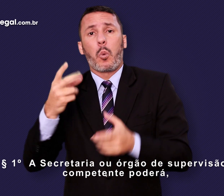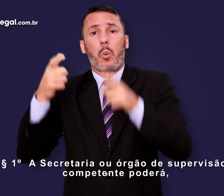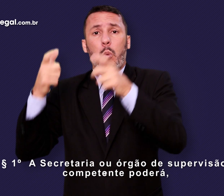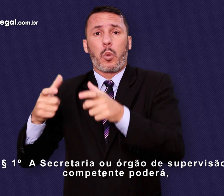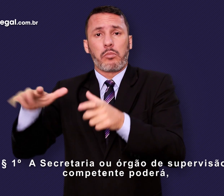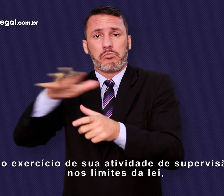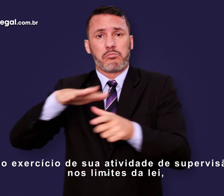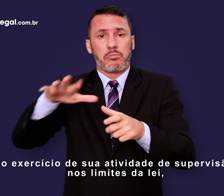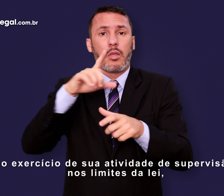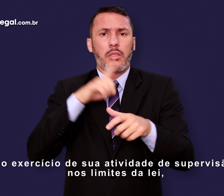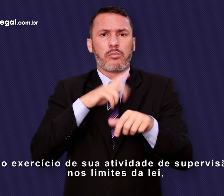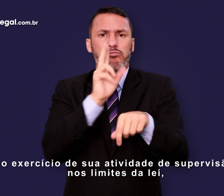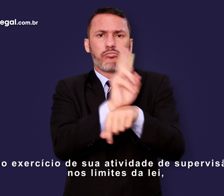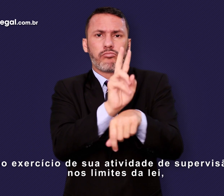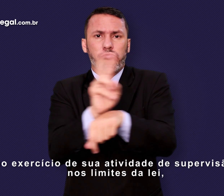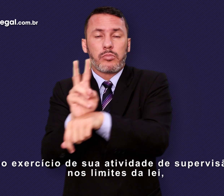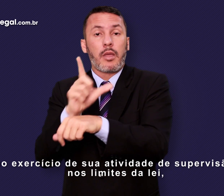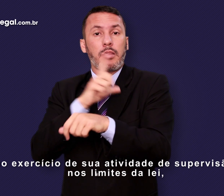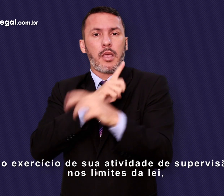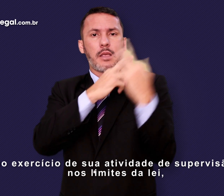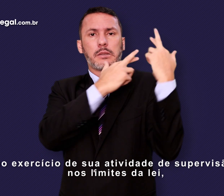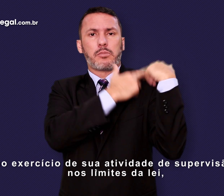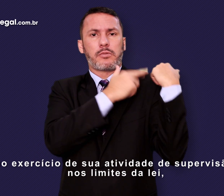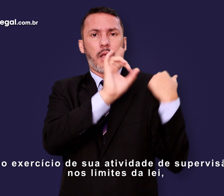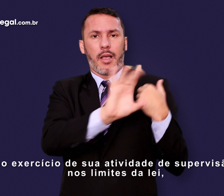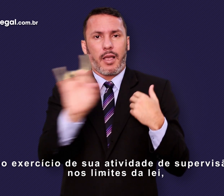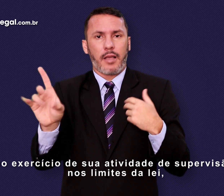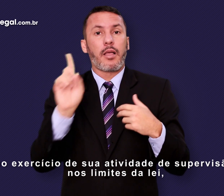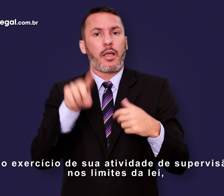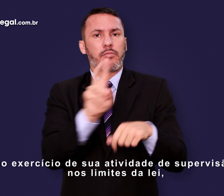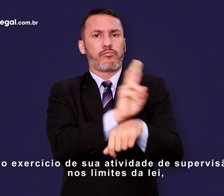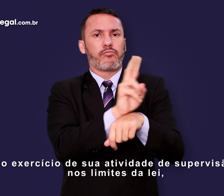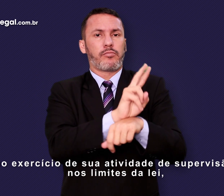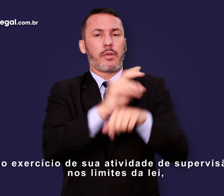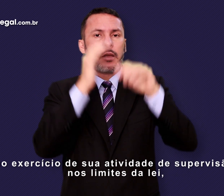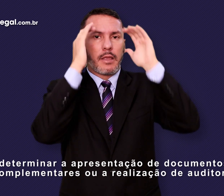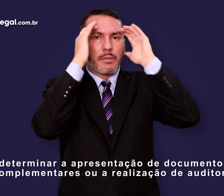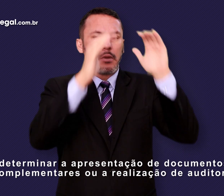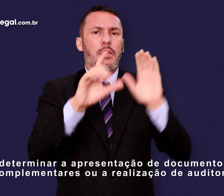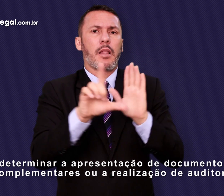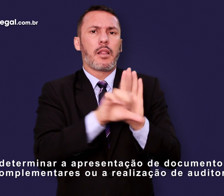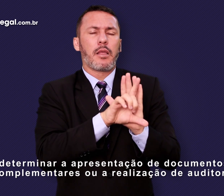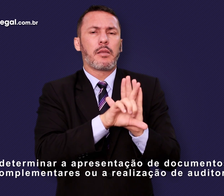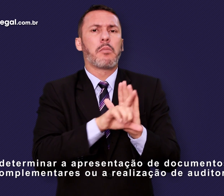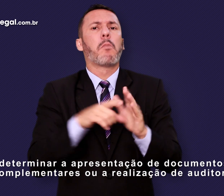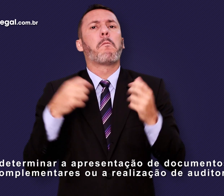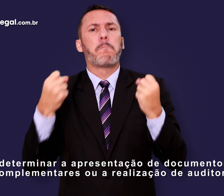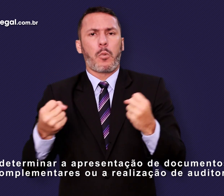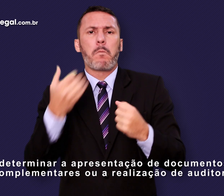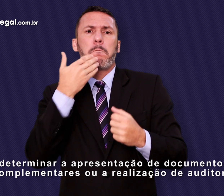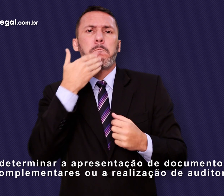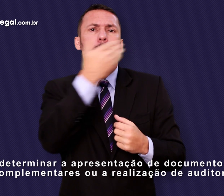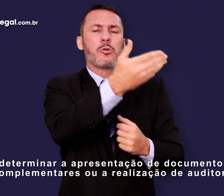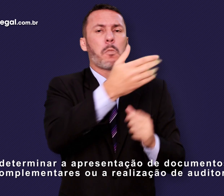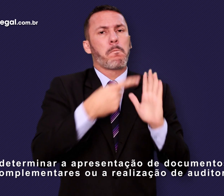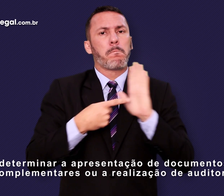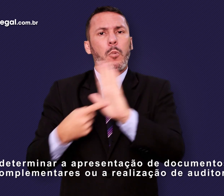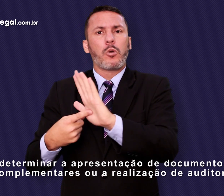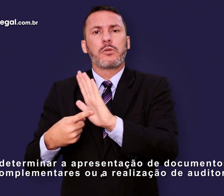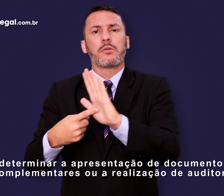poderá, no exercício de sua atividade de supervisão nos limites da lei, determinar a apresentação de documentos complementares